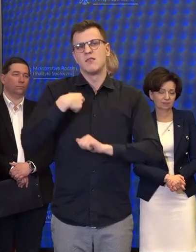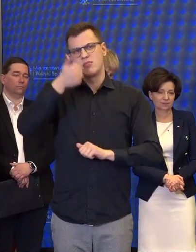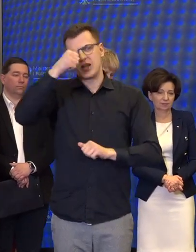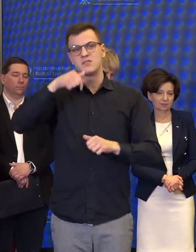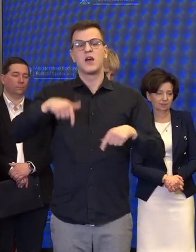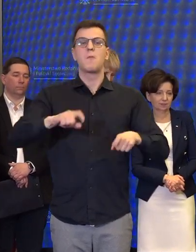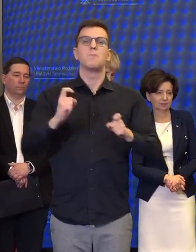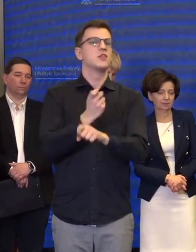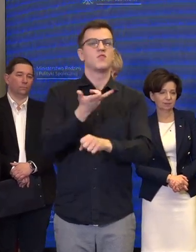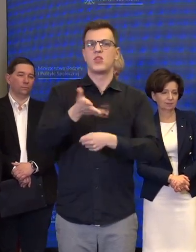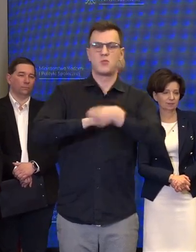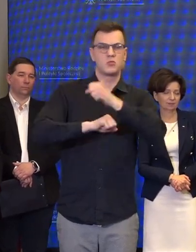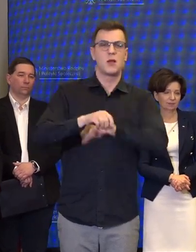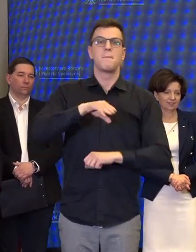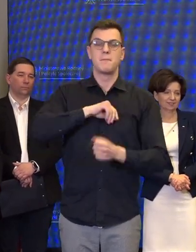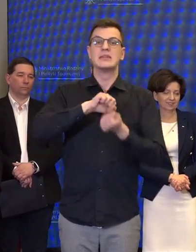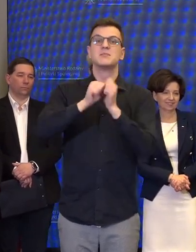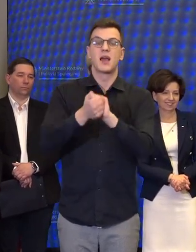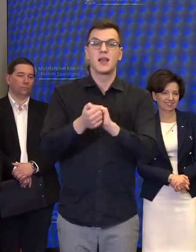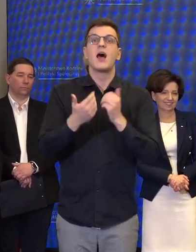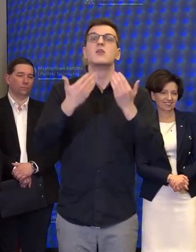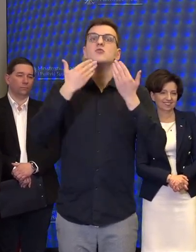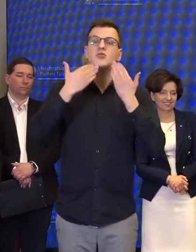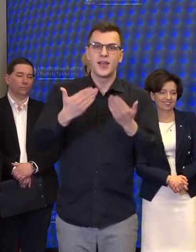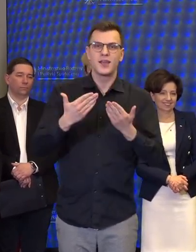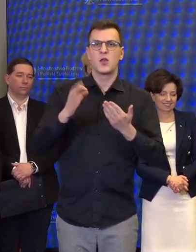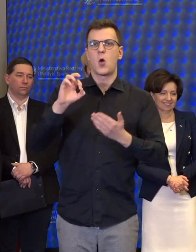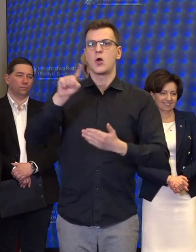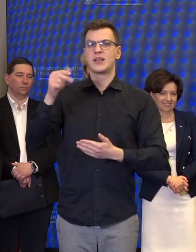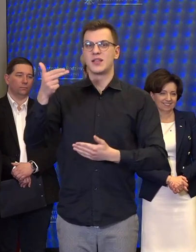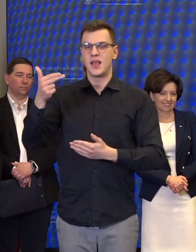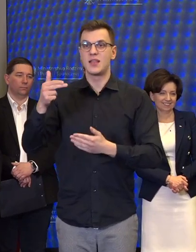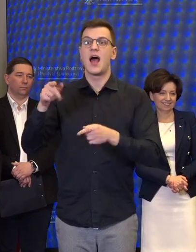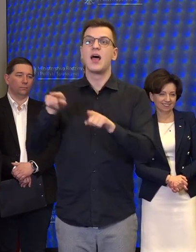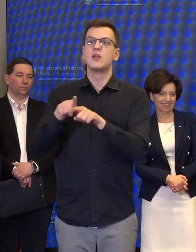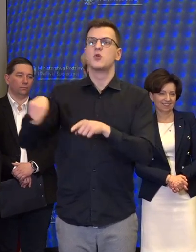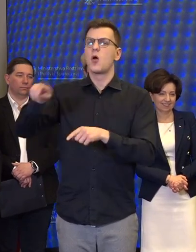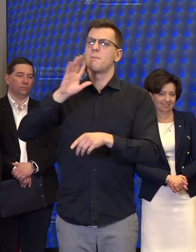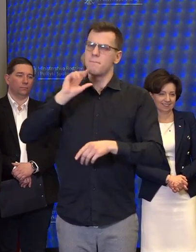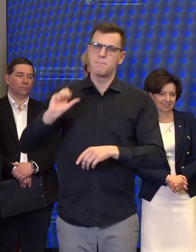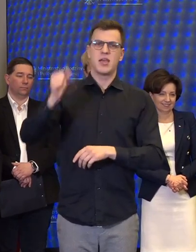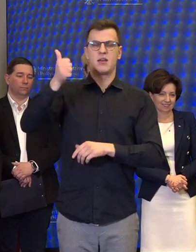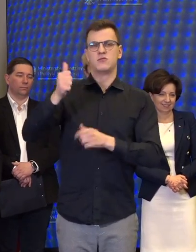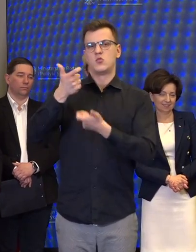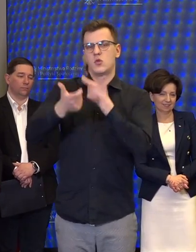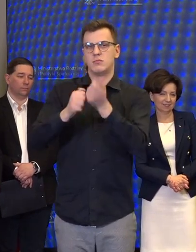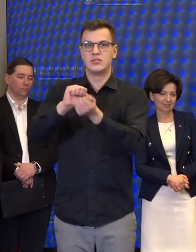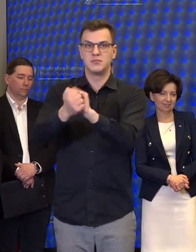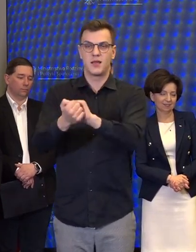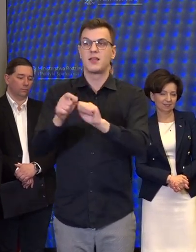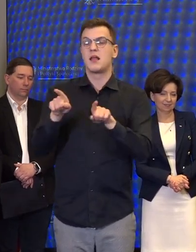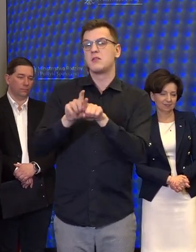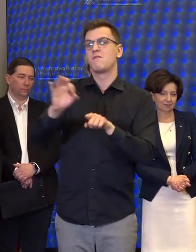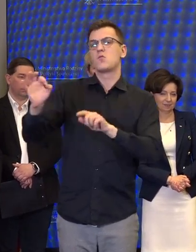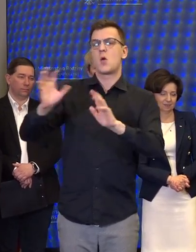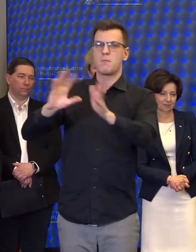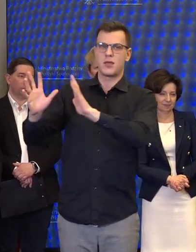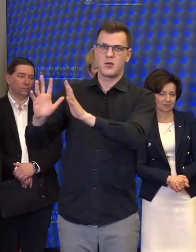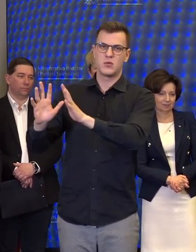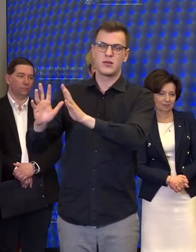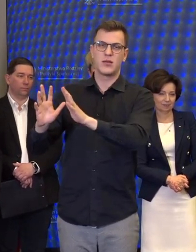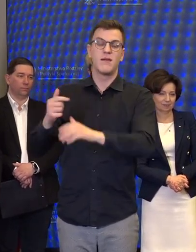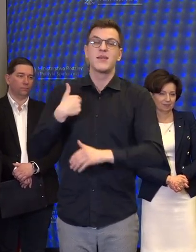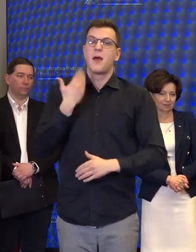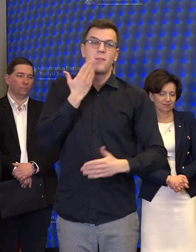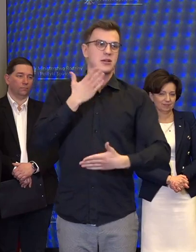właśnie może powinna być wykonana głównie przez OZN albo zapoczątkowana przez te osoby i przez opiekunów. I bardzo się cieszę z tego, że biorę w tym